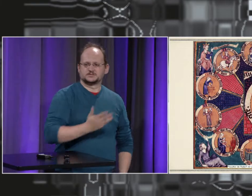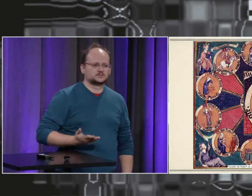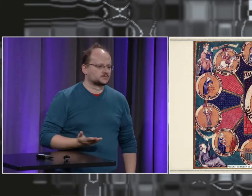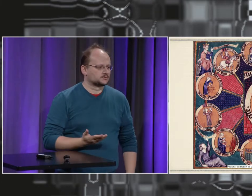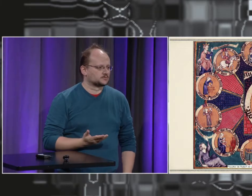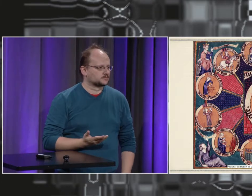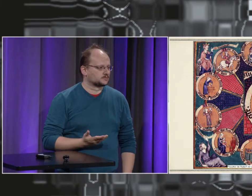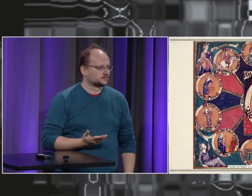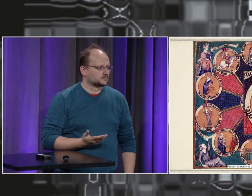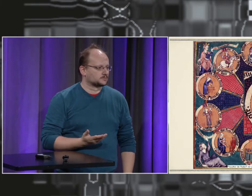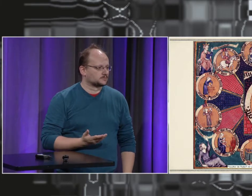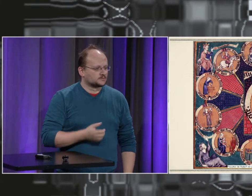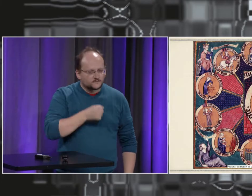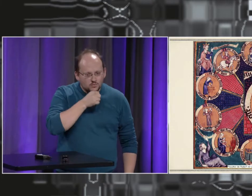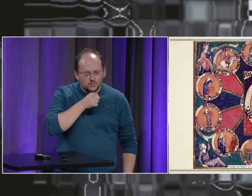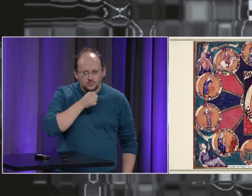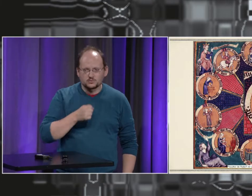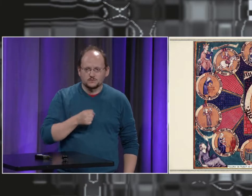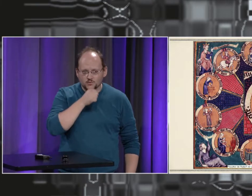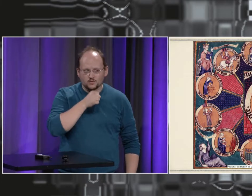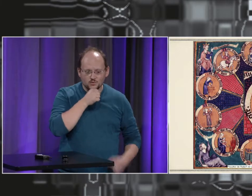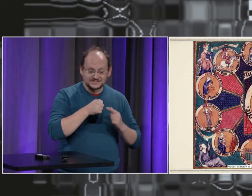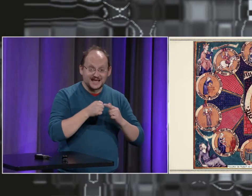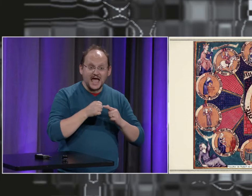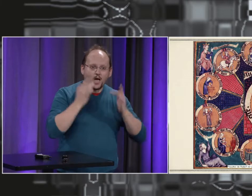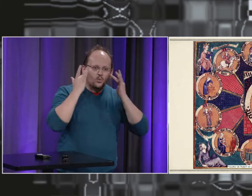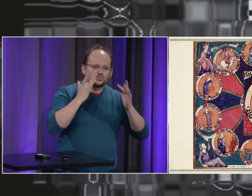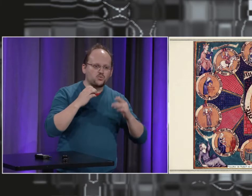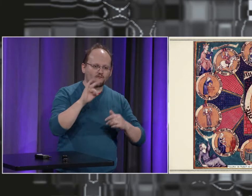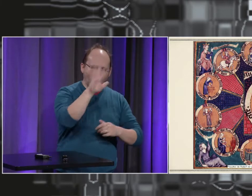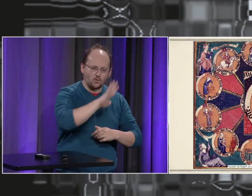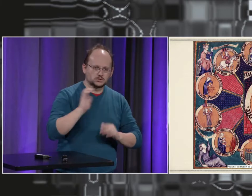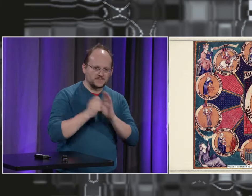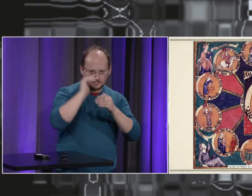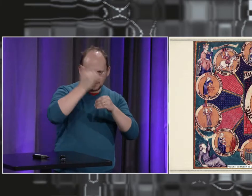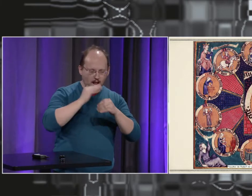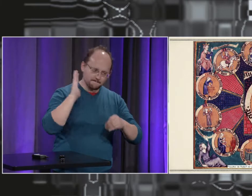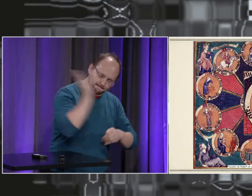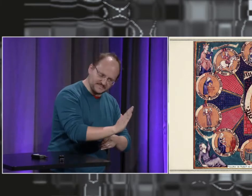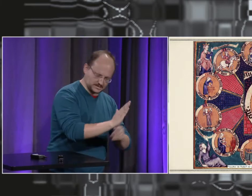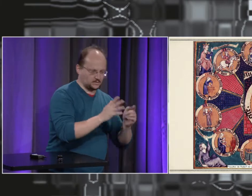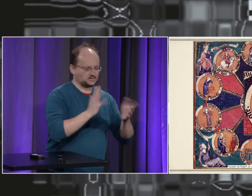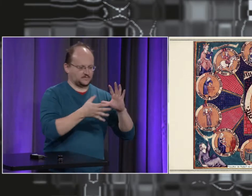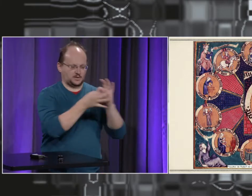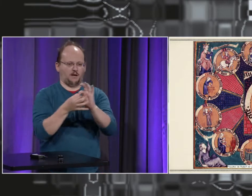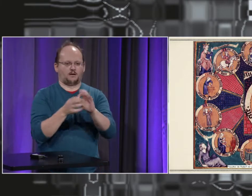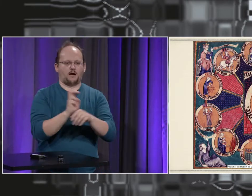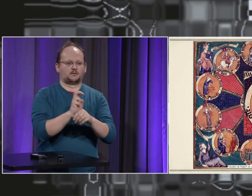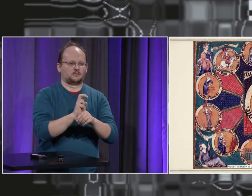on voit bien l'influence de cette culture très, très visuelle sur la langue des signes. Quelque chose qui est